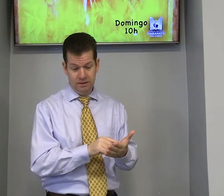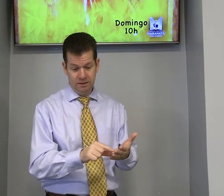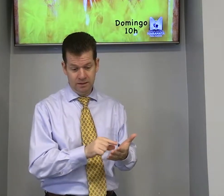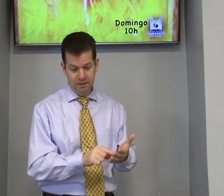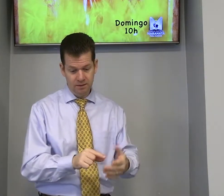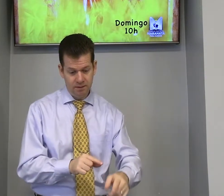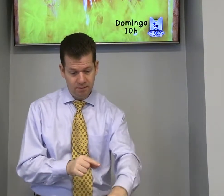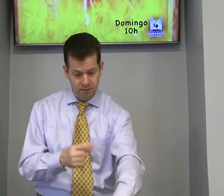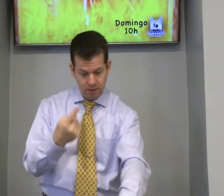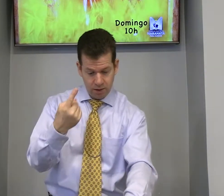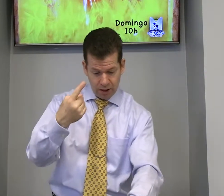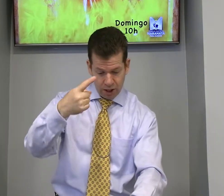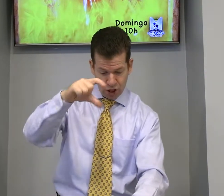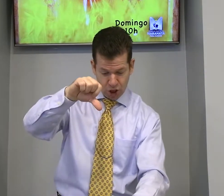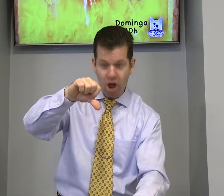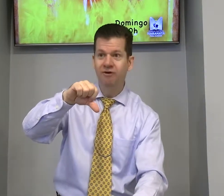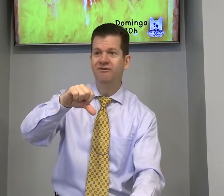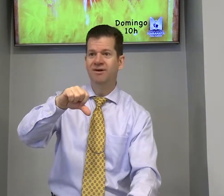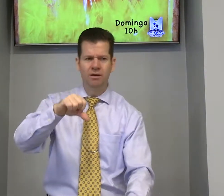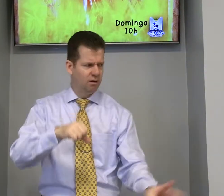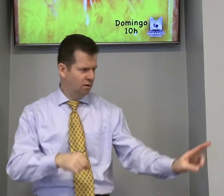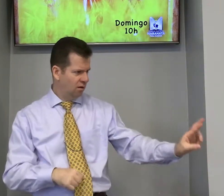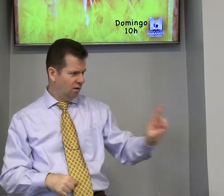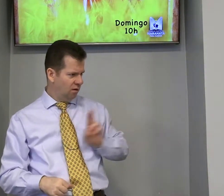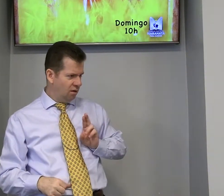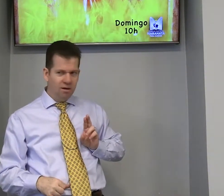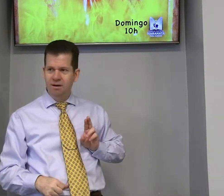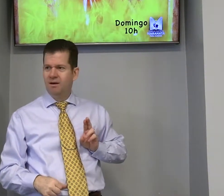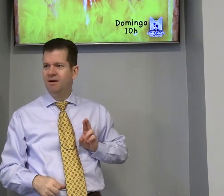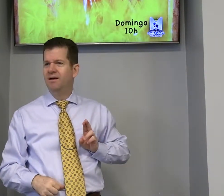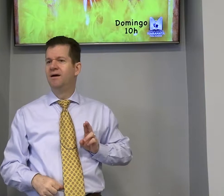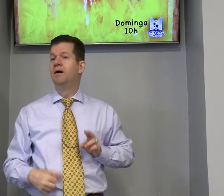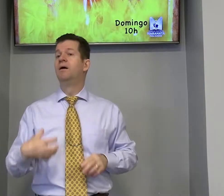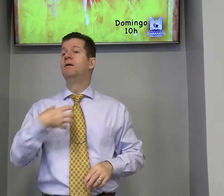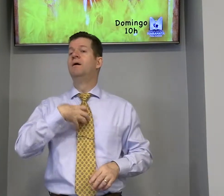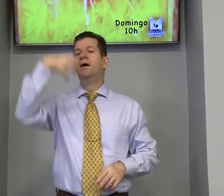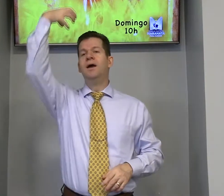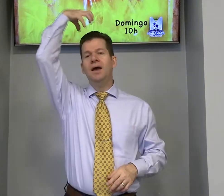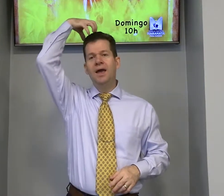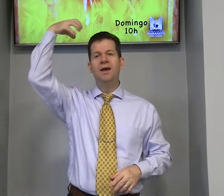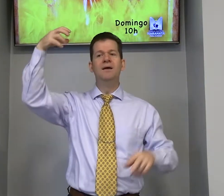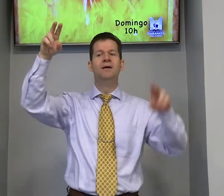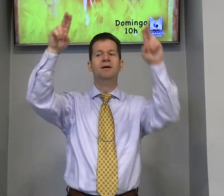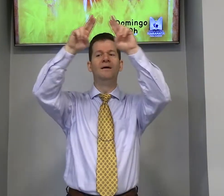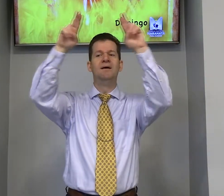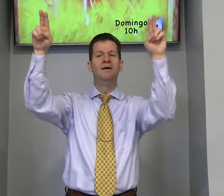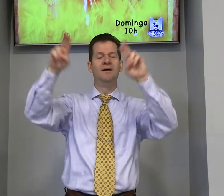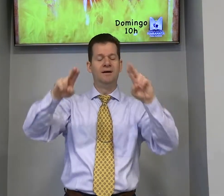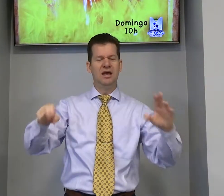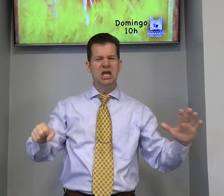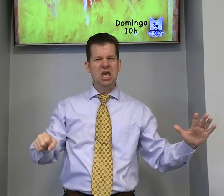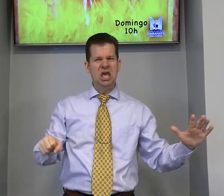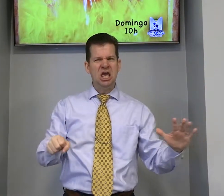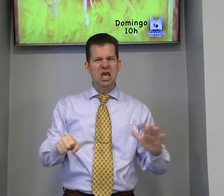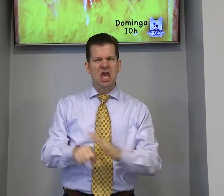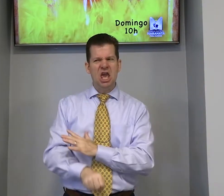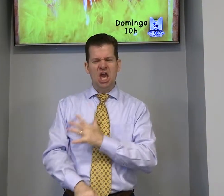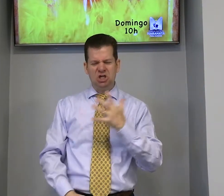Versículo 19. Respondeu assim. E o rei, na época, Dom Azor,